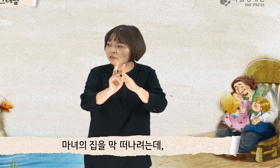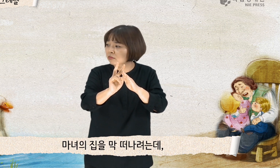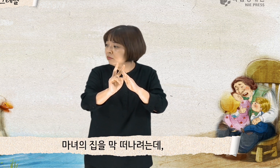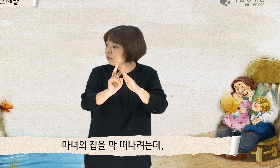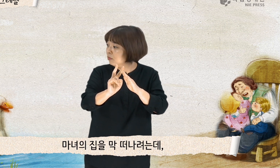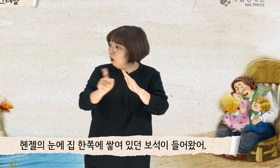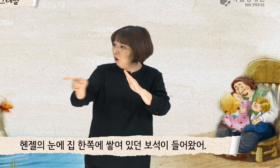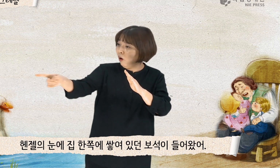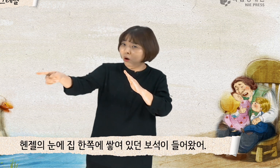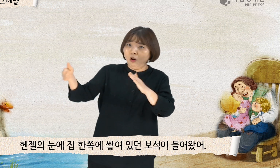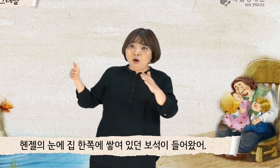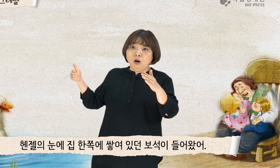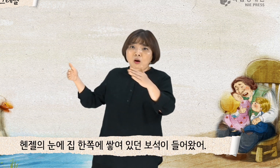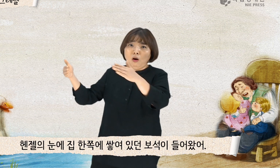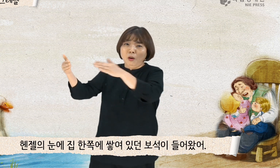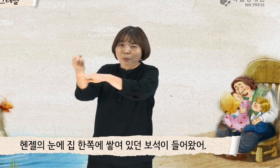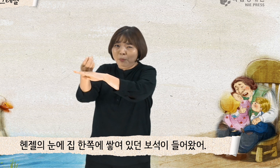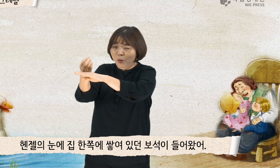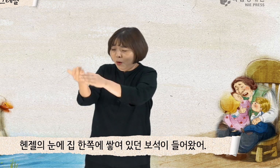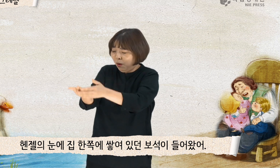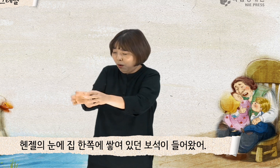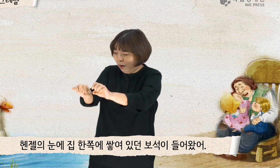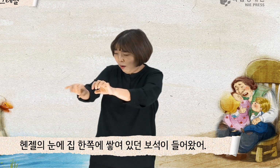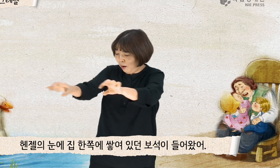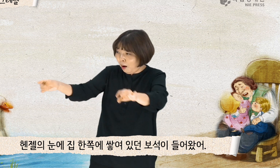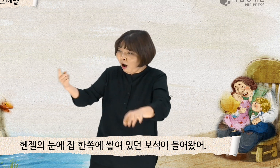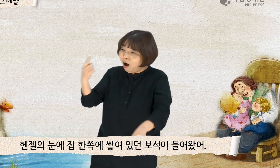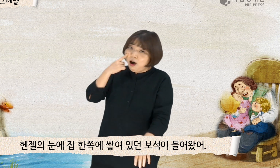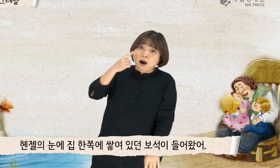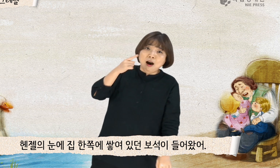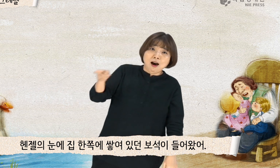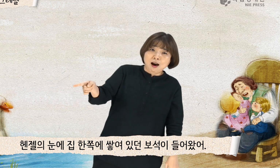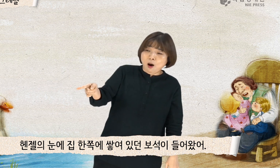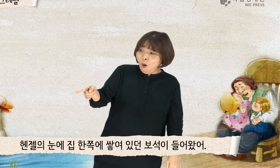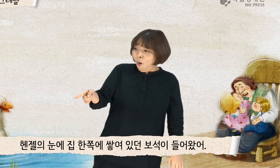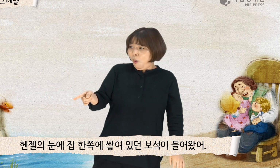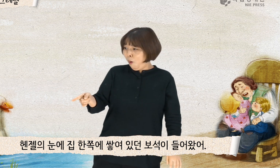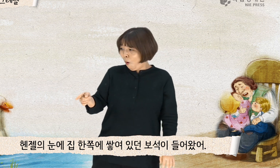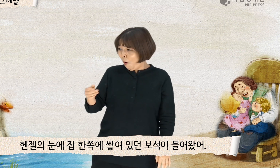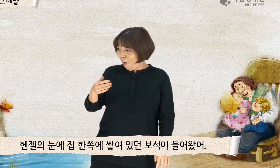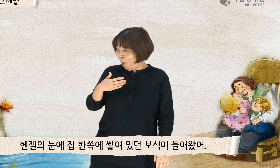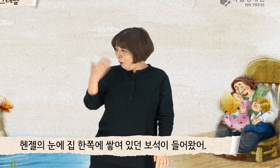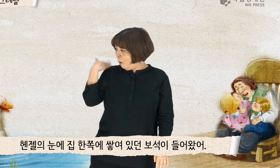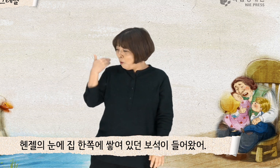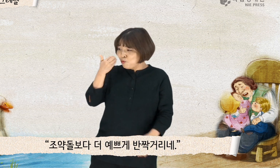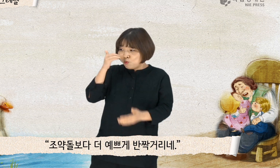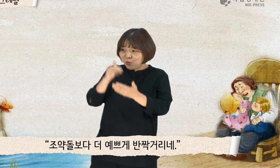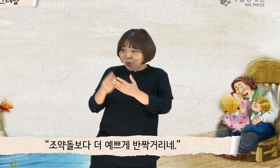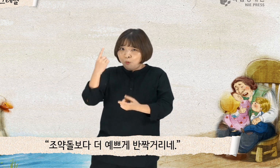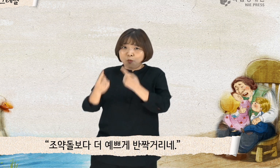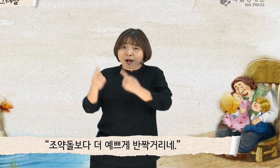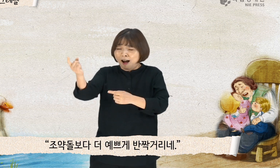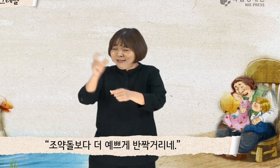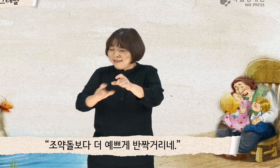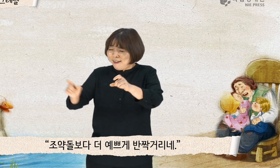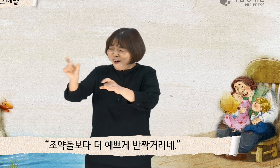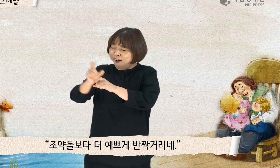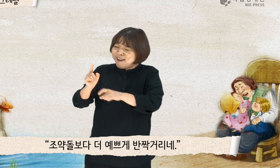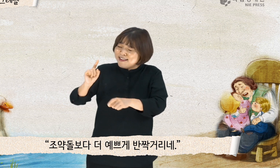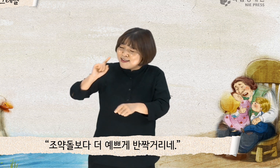핸젤의 눈에 집 한쪽에 쌓여있던 보석이 들어왔어. 조약돌보다 더 예쁘게